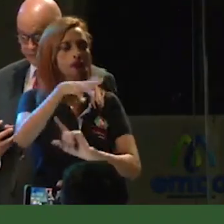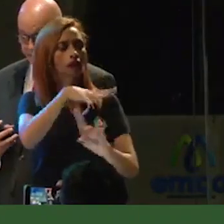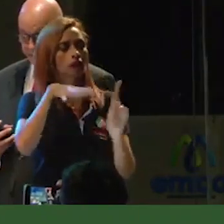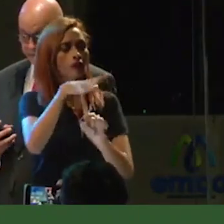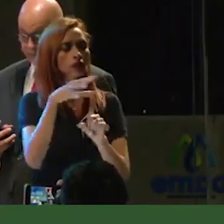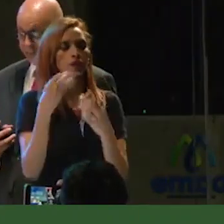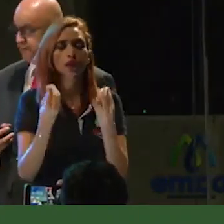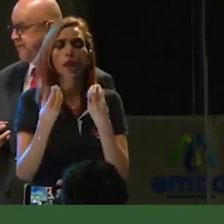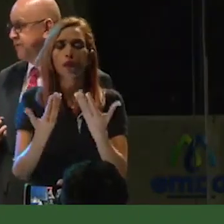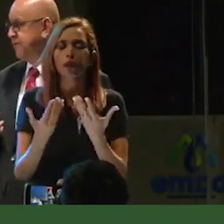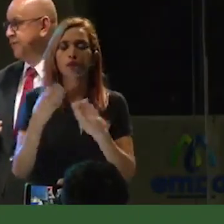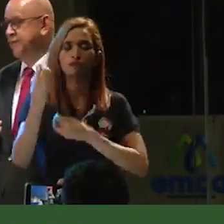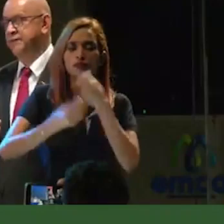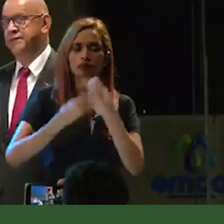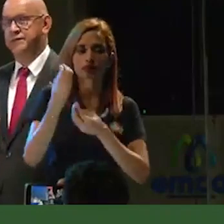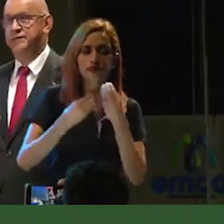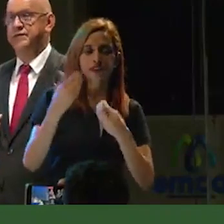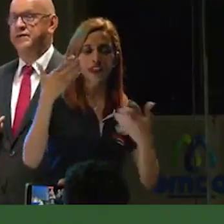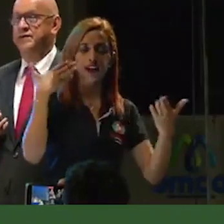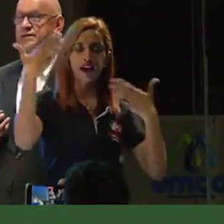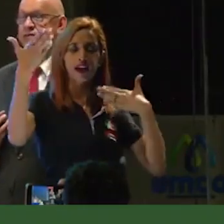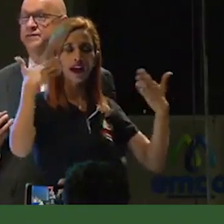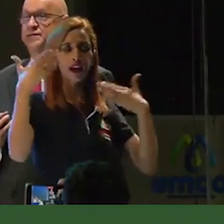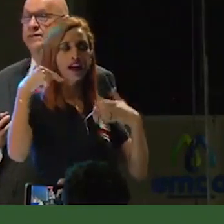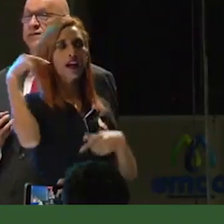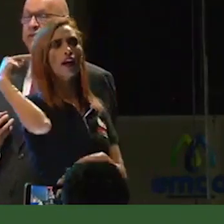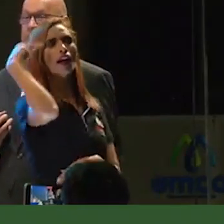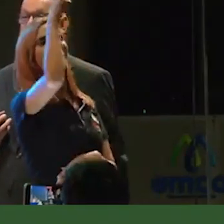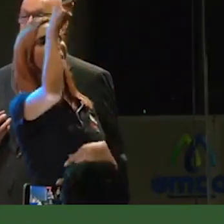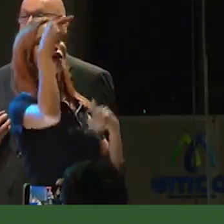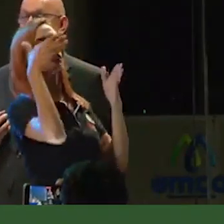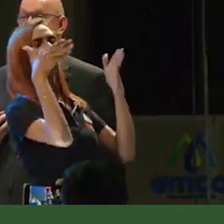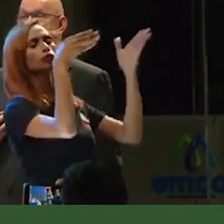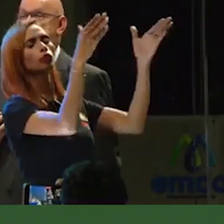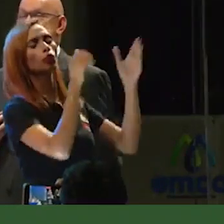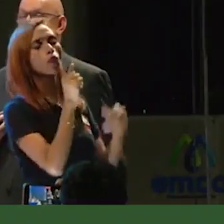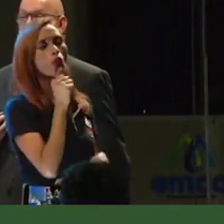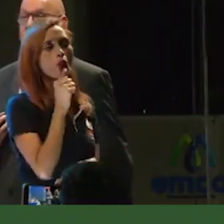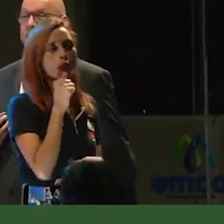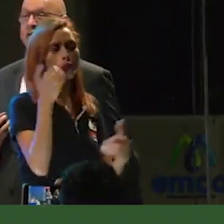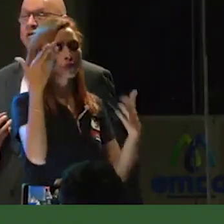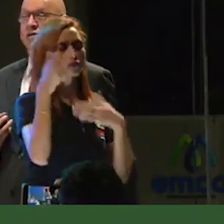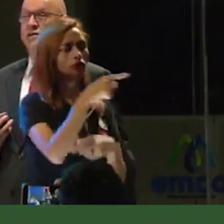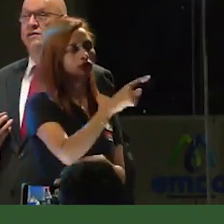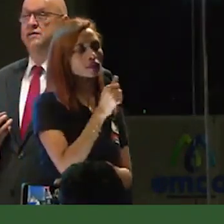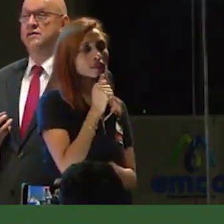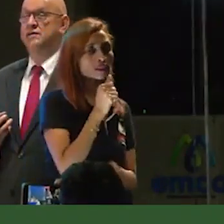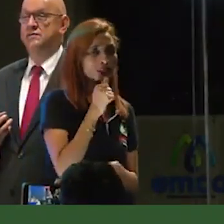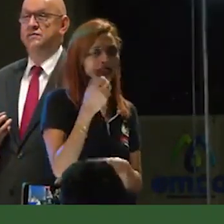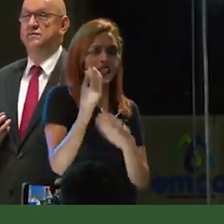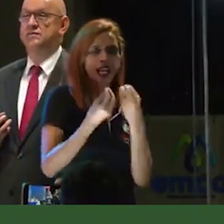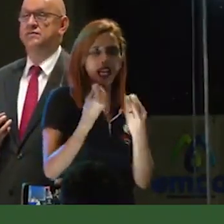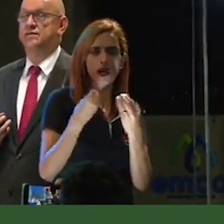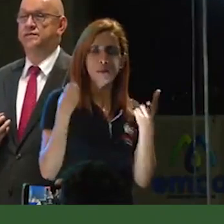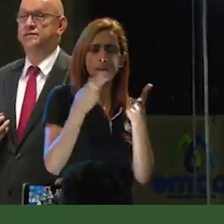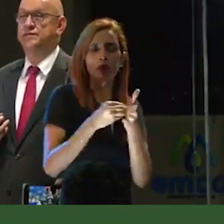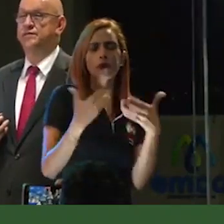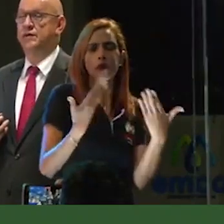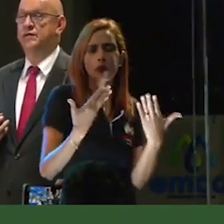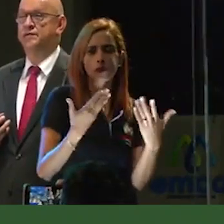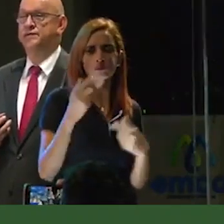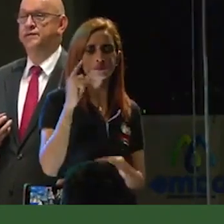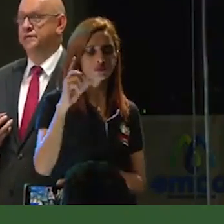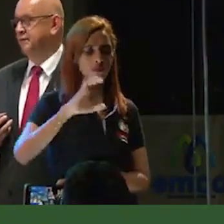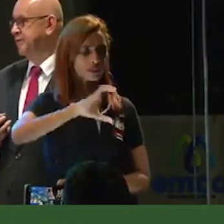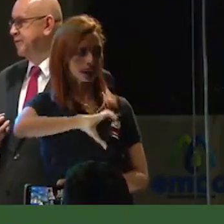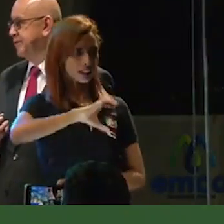empezar a pagarle a los campesinos de la cuenca alta que nos garantizan el agüita para los calarqueños. Ver como el señor